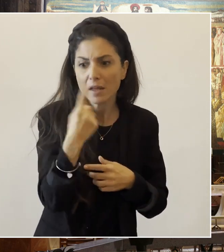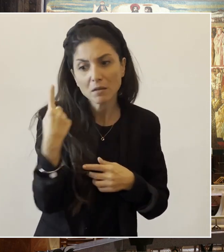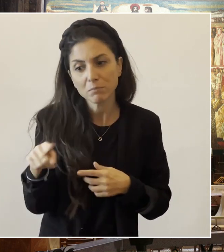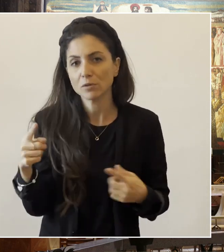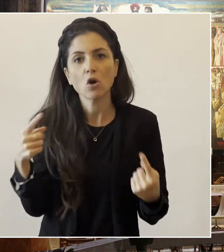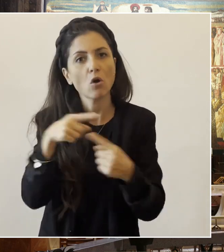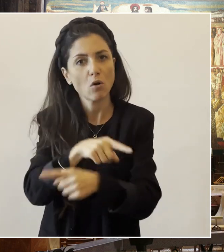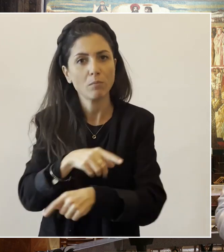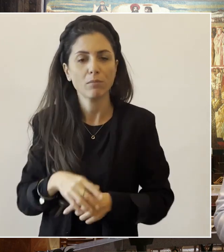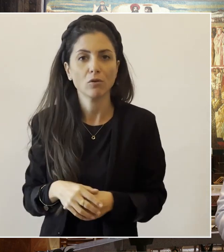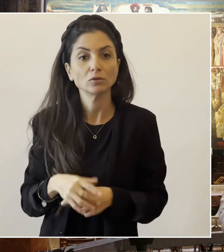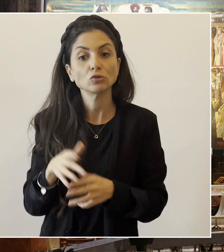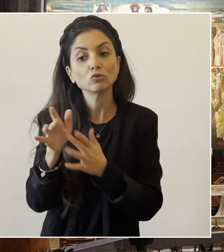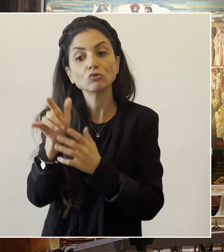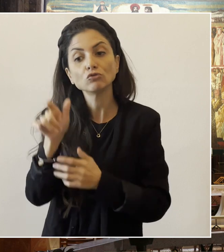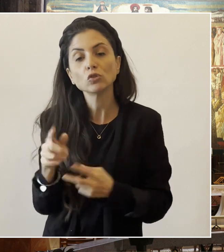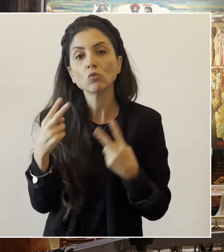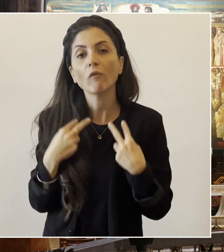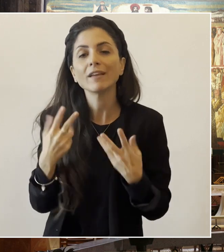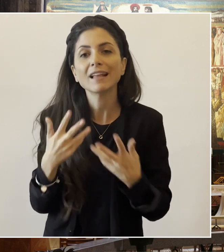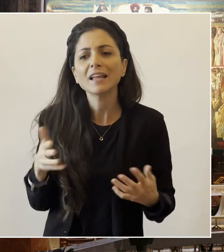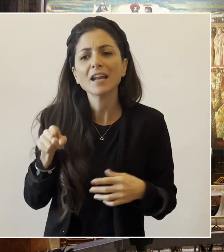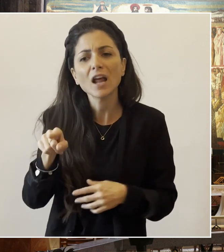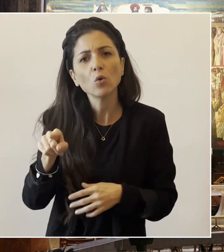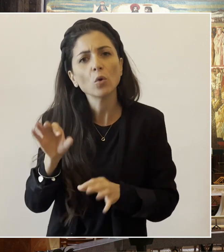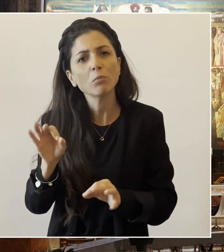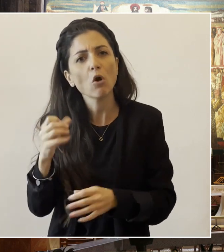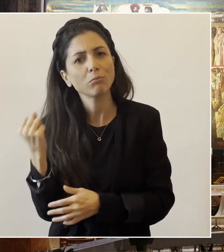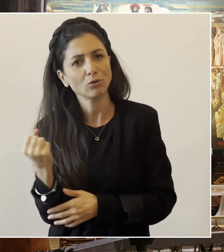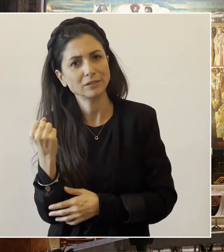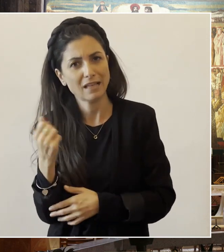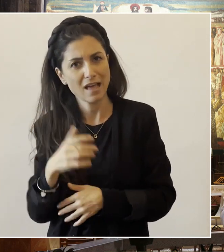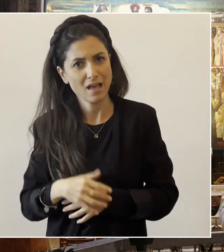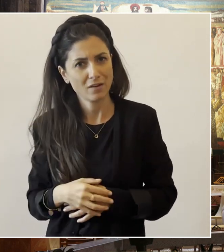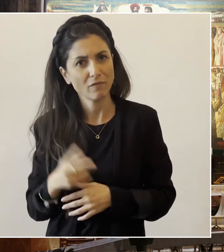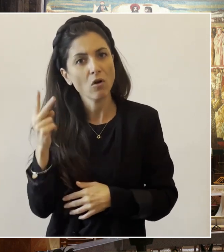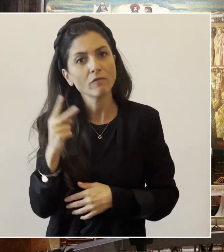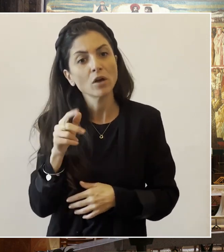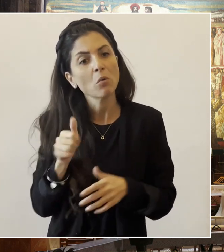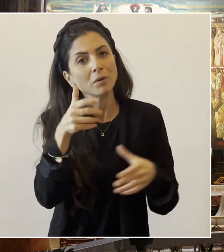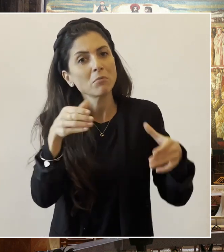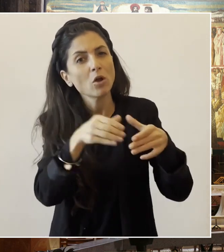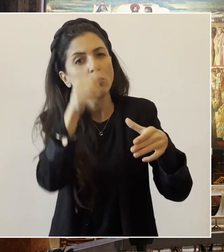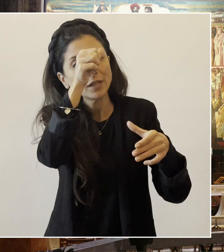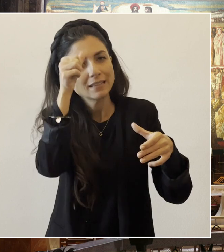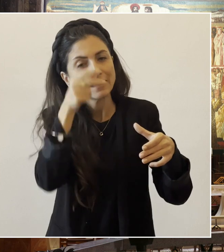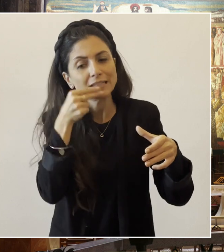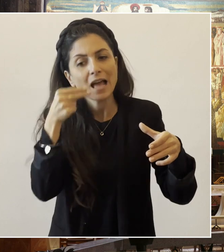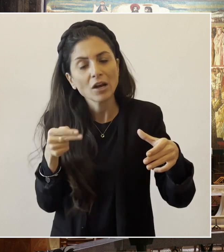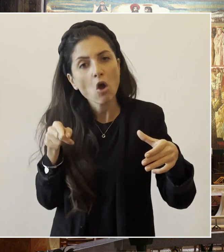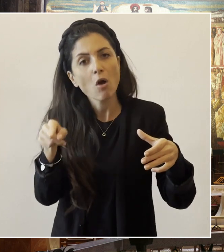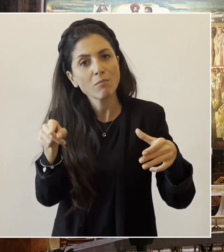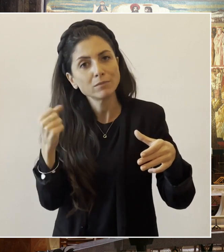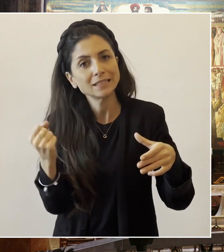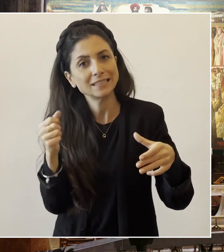E Gesù stesso conoscerà sempre più se stesso nella sua vita terrena come il servo. E così infatti lo intenderanno anche le prime